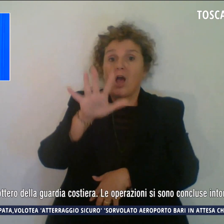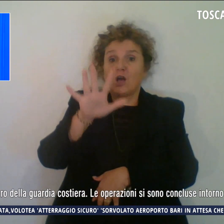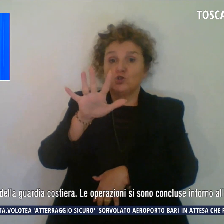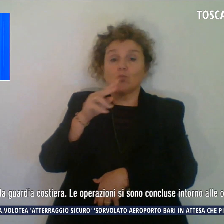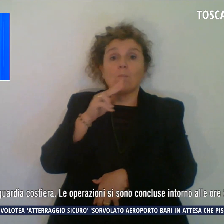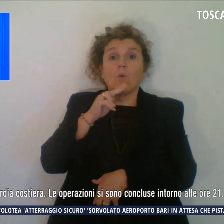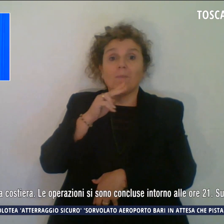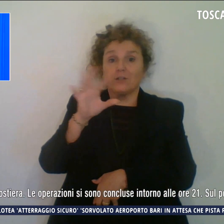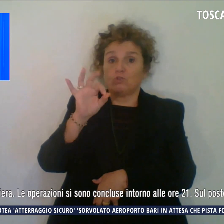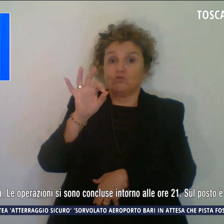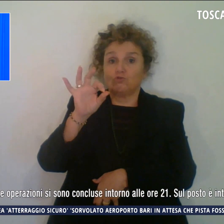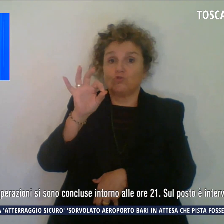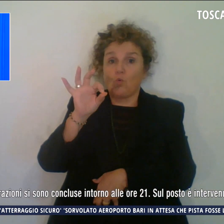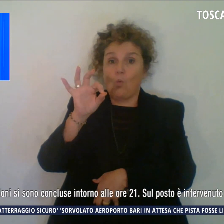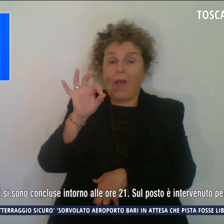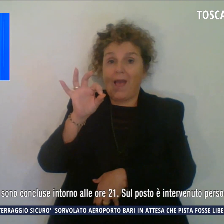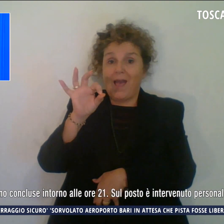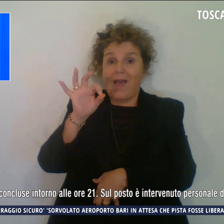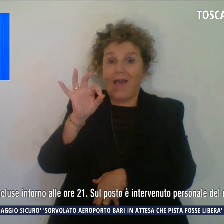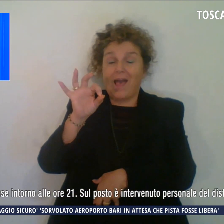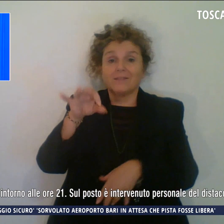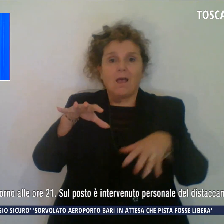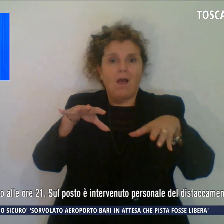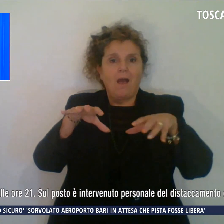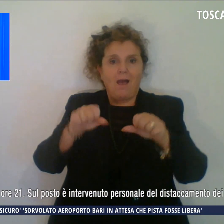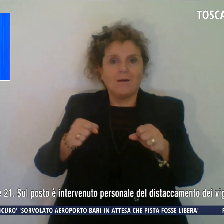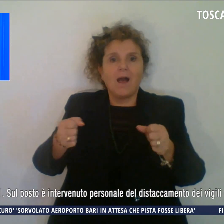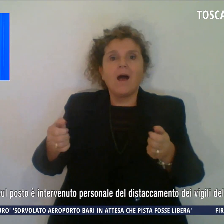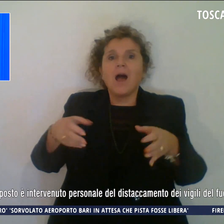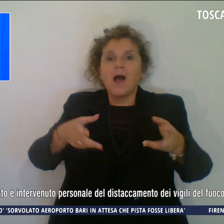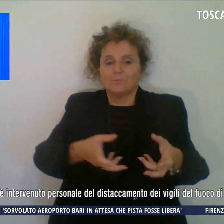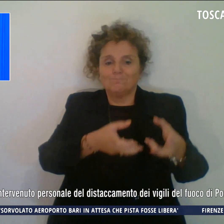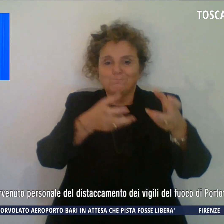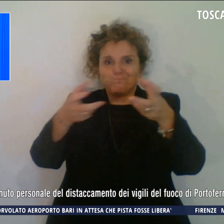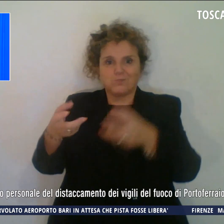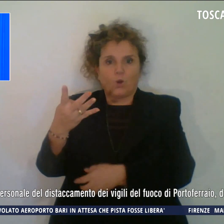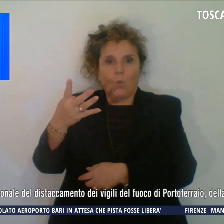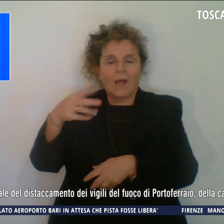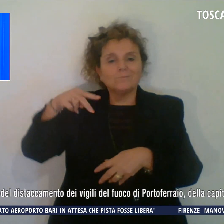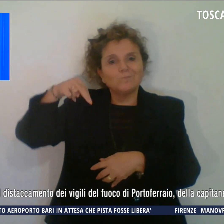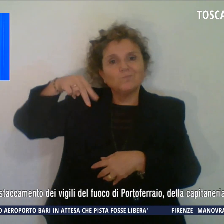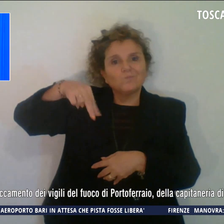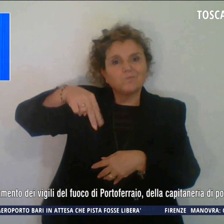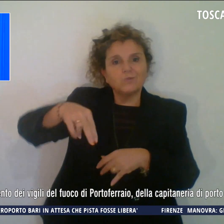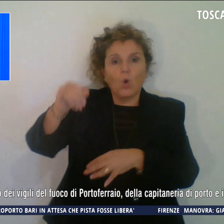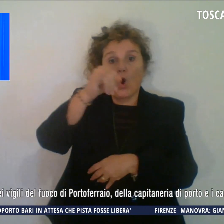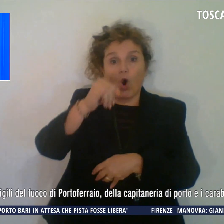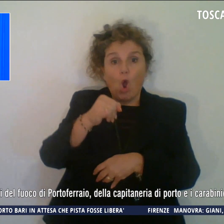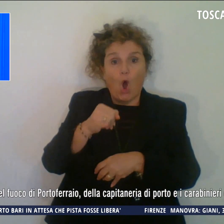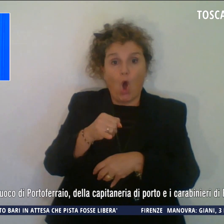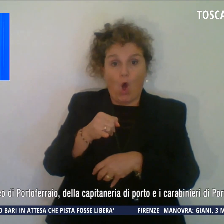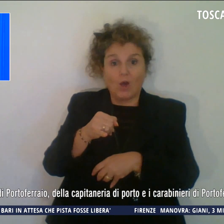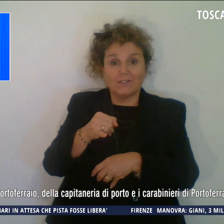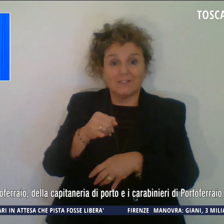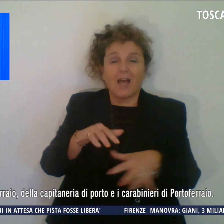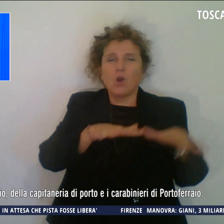sono stati impegnati nel recupero dei quattro raggiunti a piedi lungo la costa, con mare